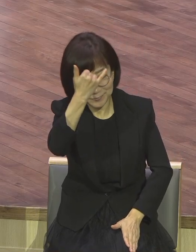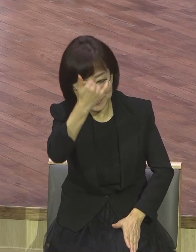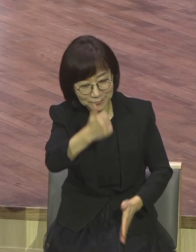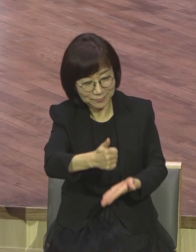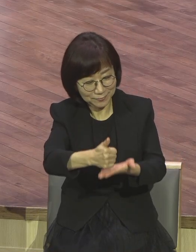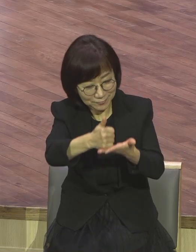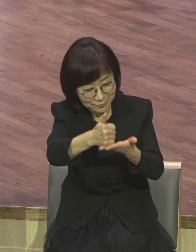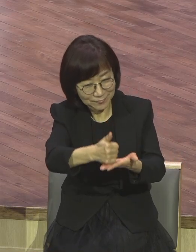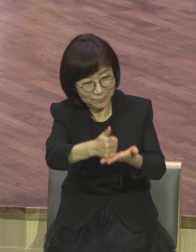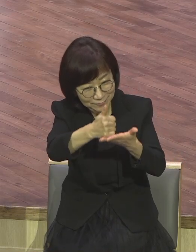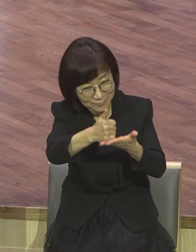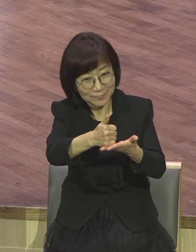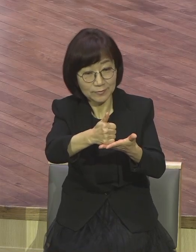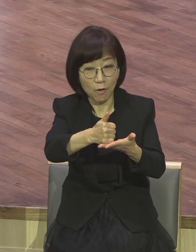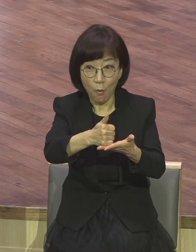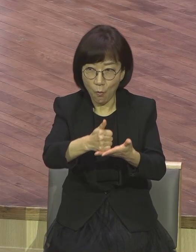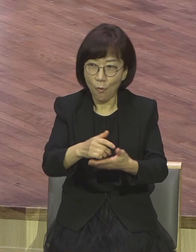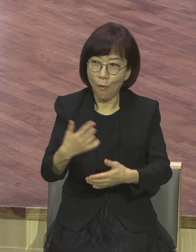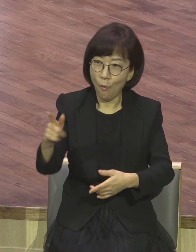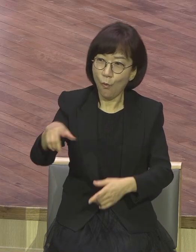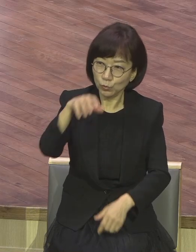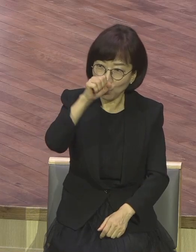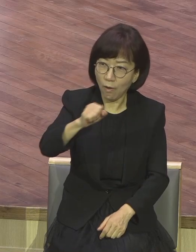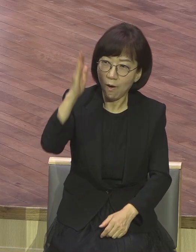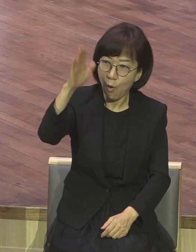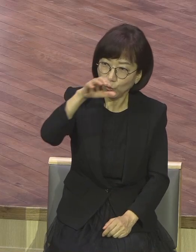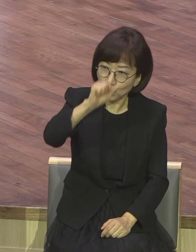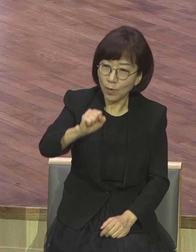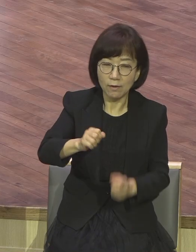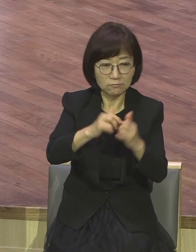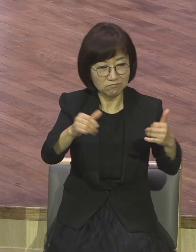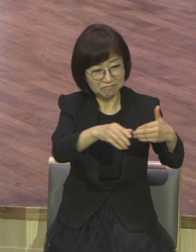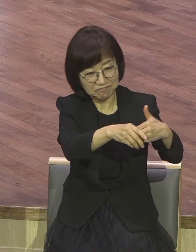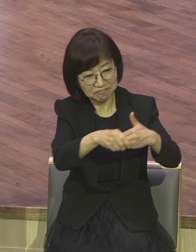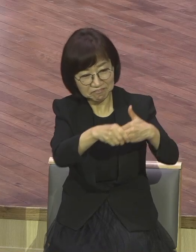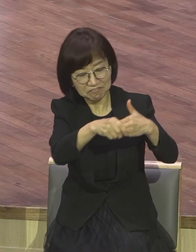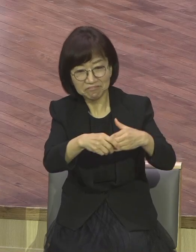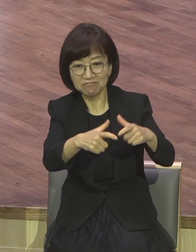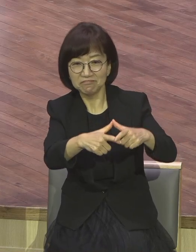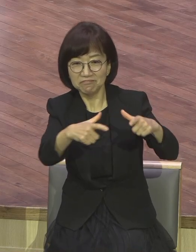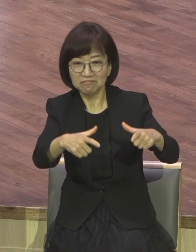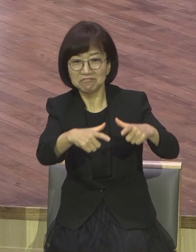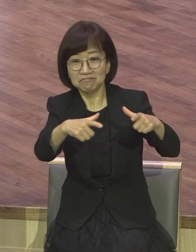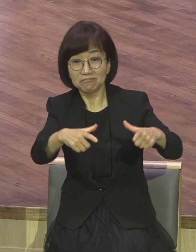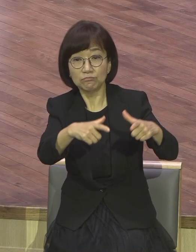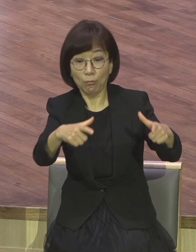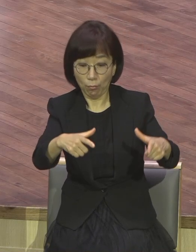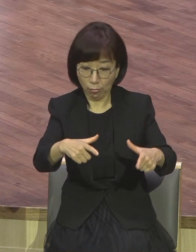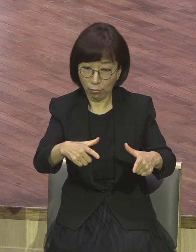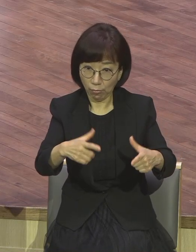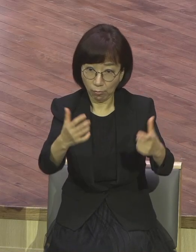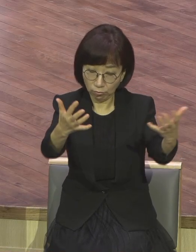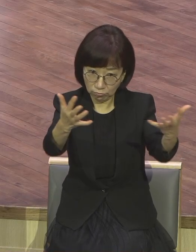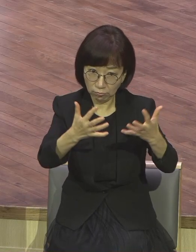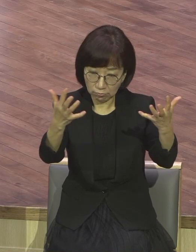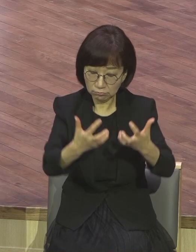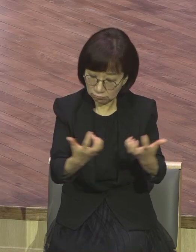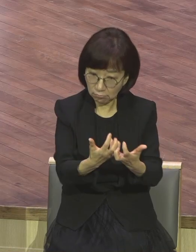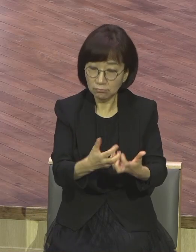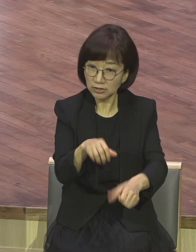오픈하고 무슨 뭐 매일매일 큐티하고 많이 모입니다. 감동 많이